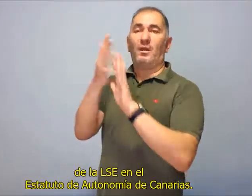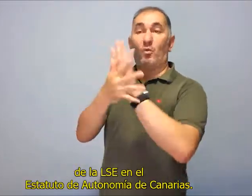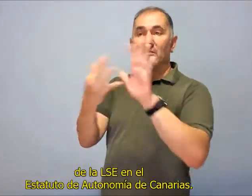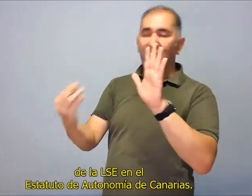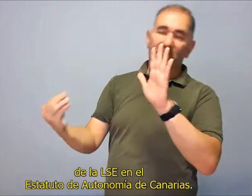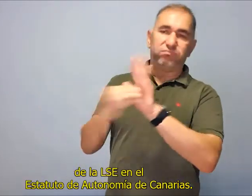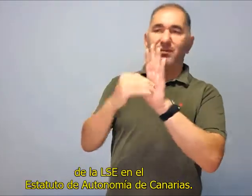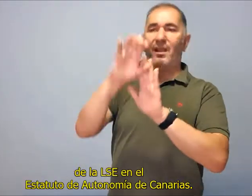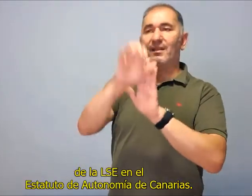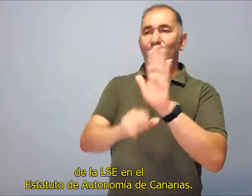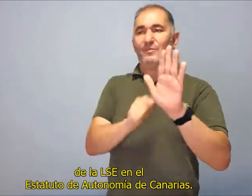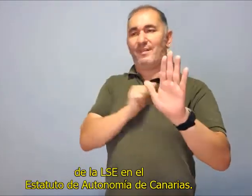Canarias.